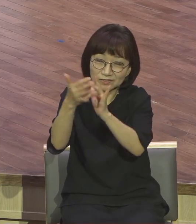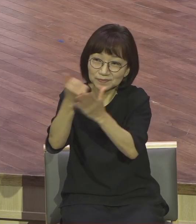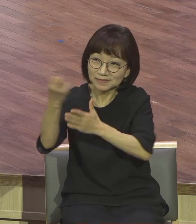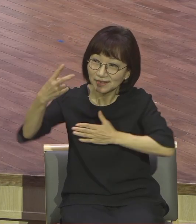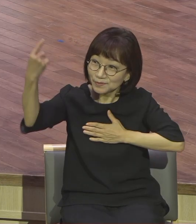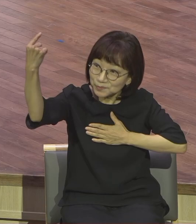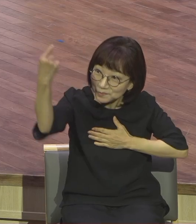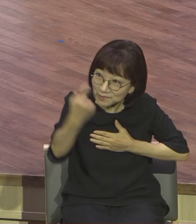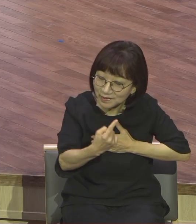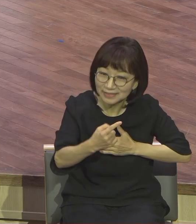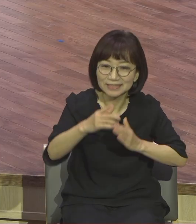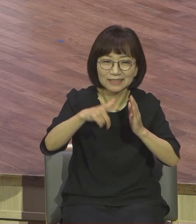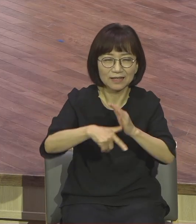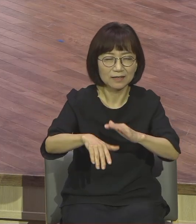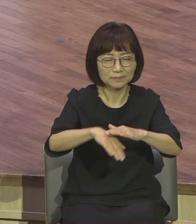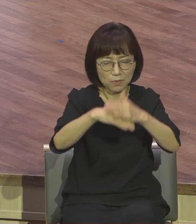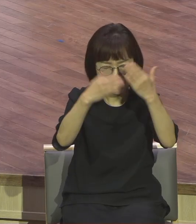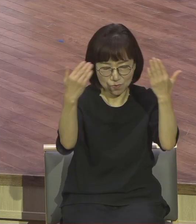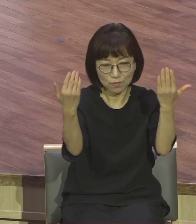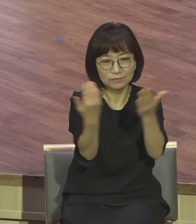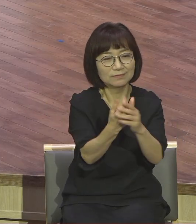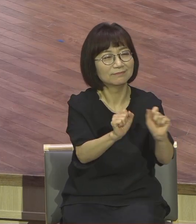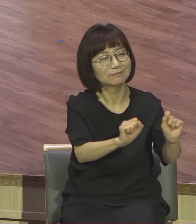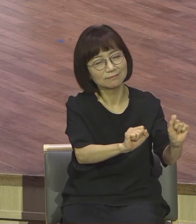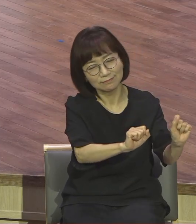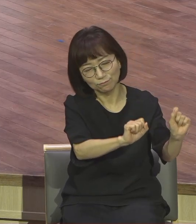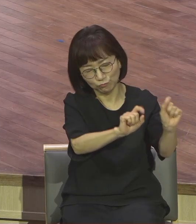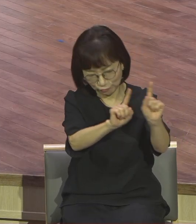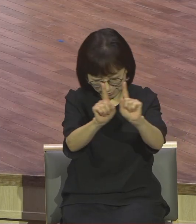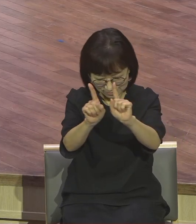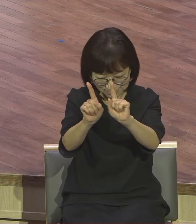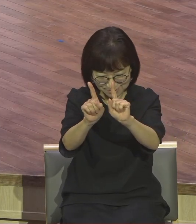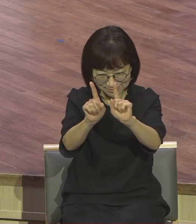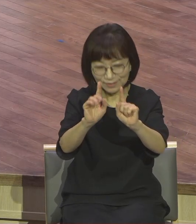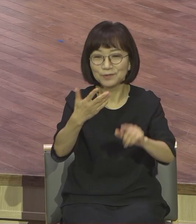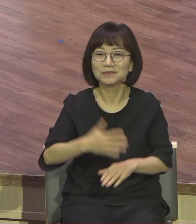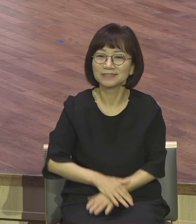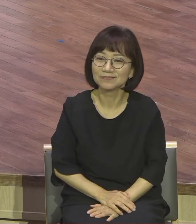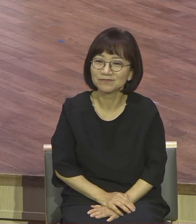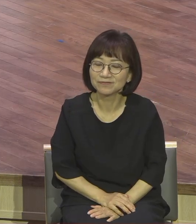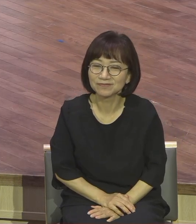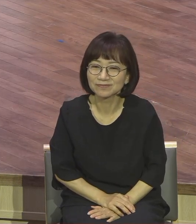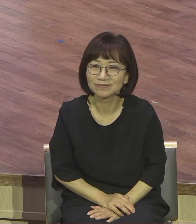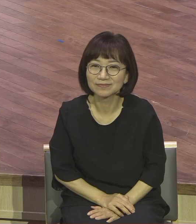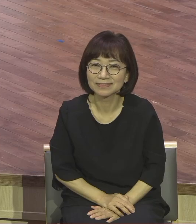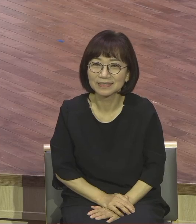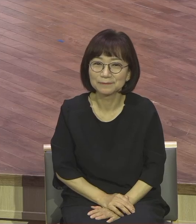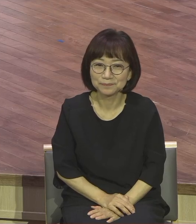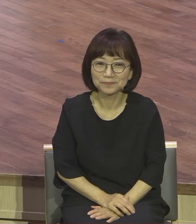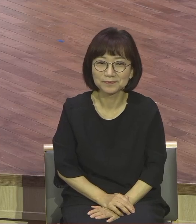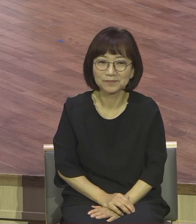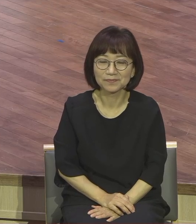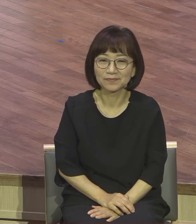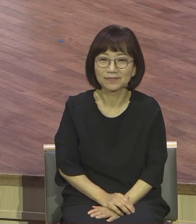부활하신 우리를 창조하신 하나님 뭘 못하시겠어요 뛰어봐야 우주 안에 다 있는 거예요